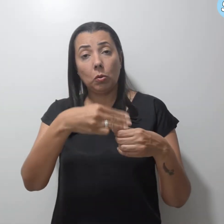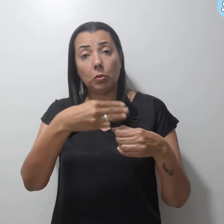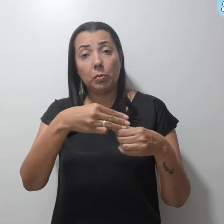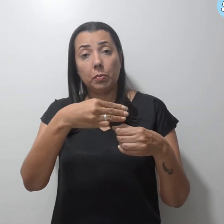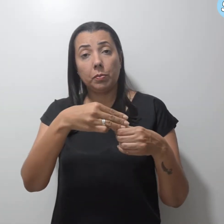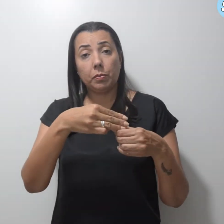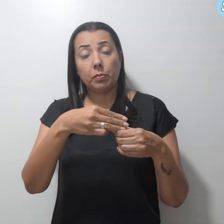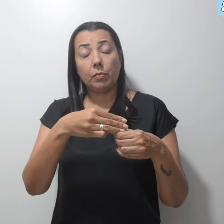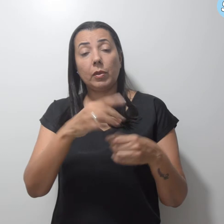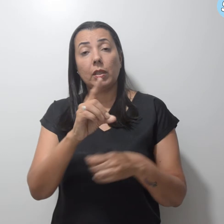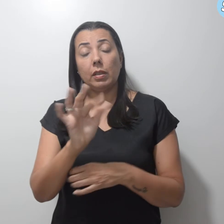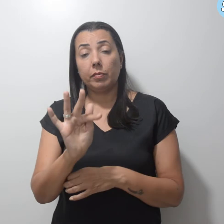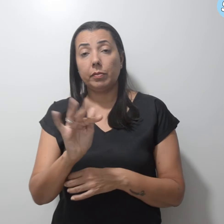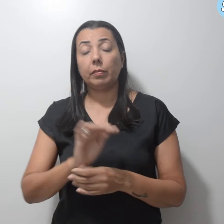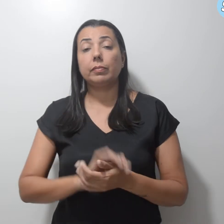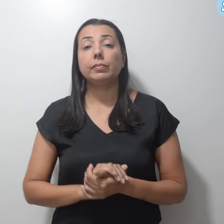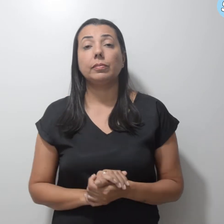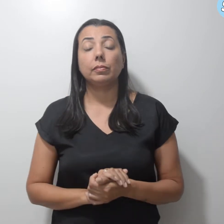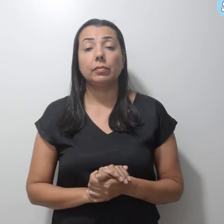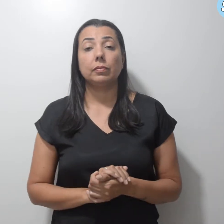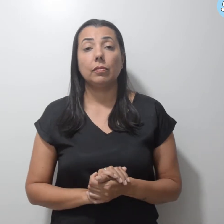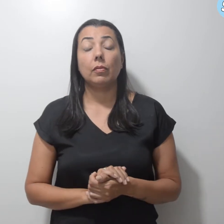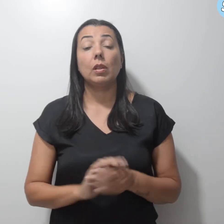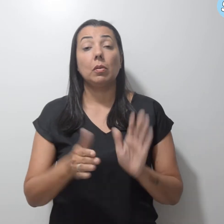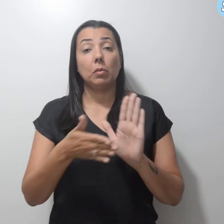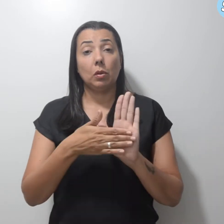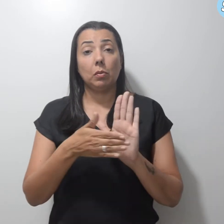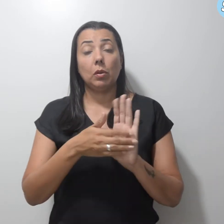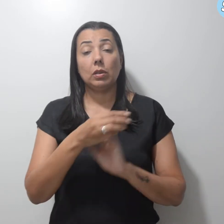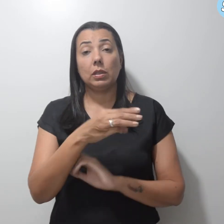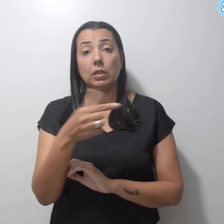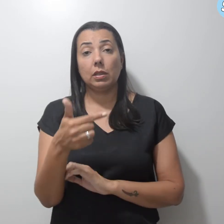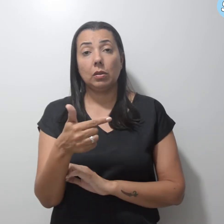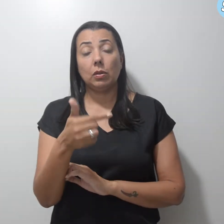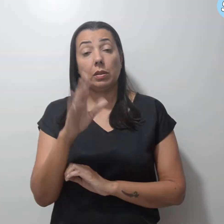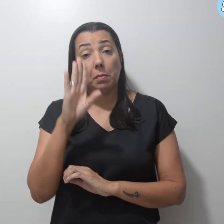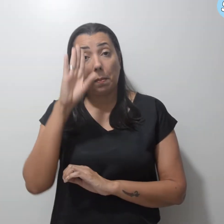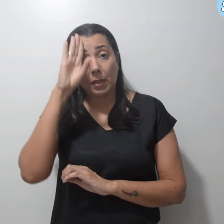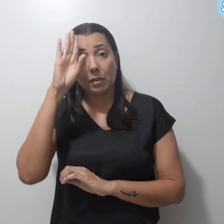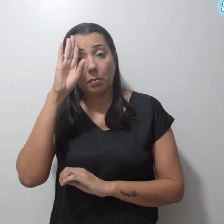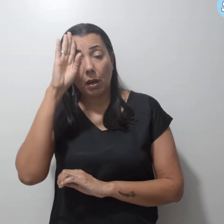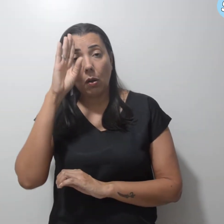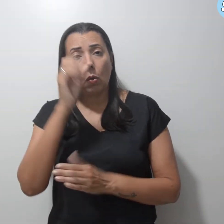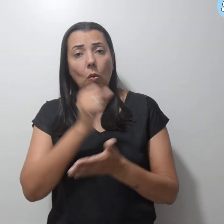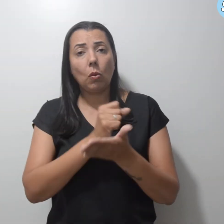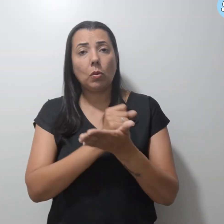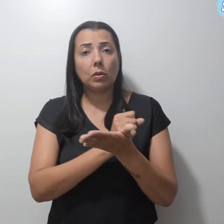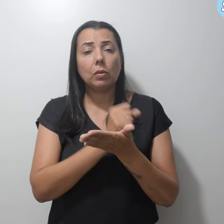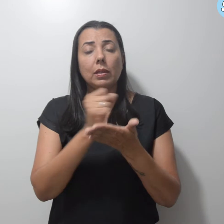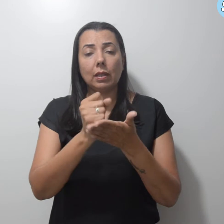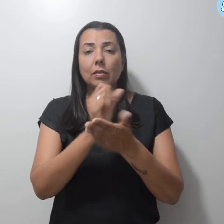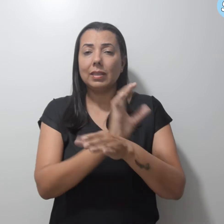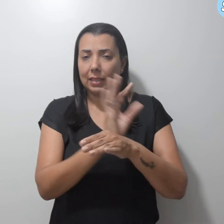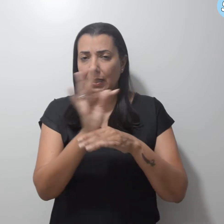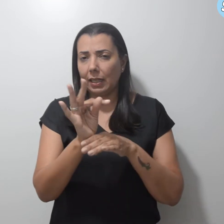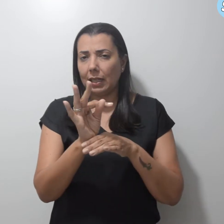e distritais. PEC 32 prioriza o contrato temporário e quebra o